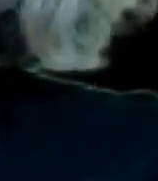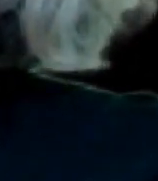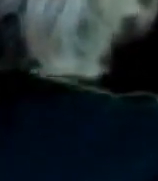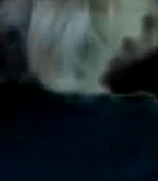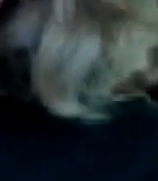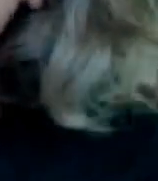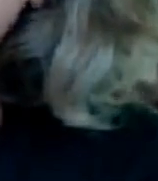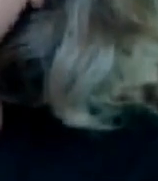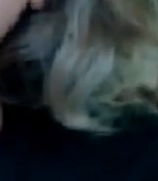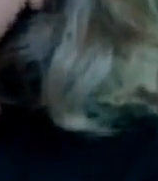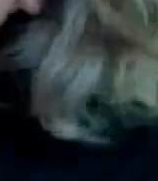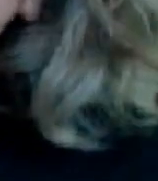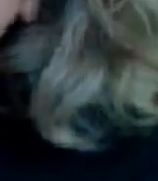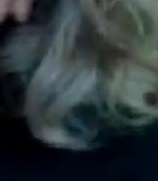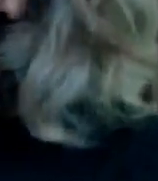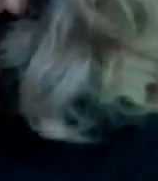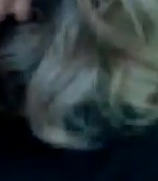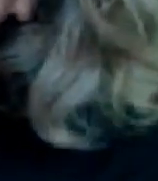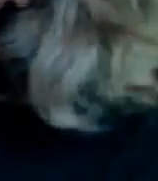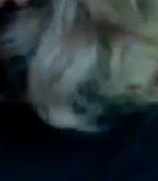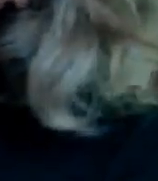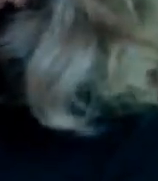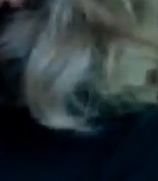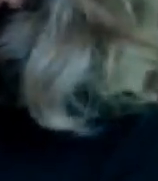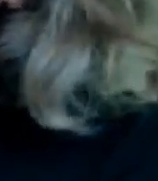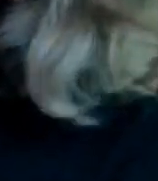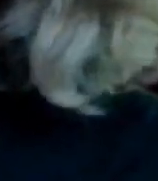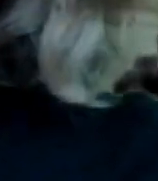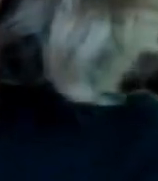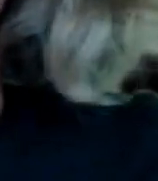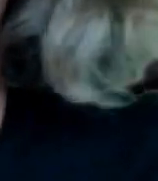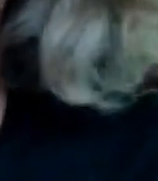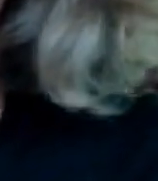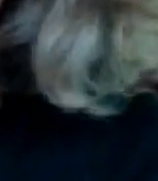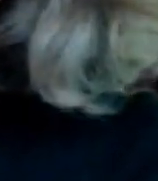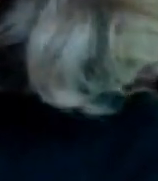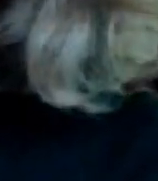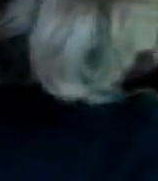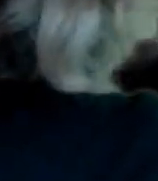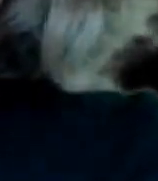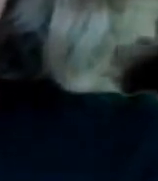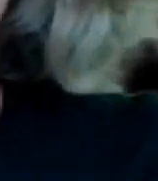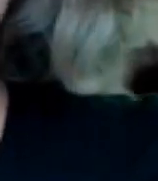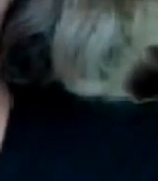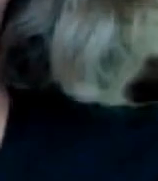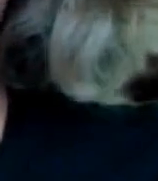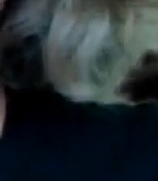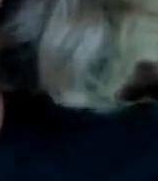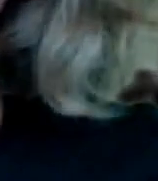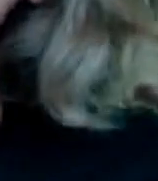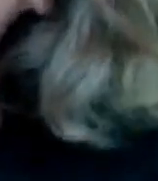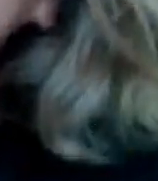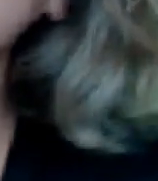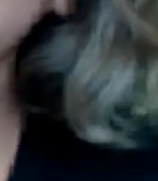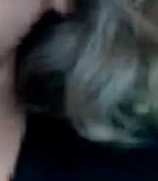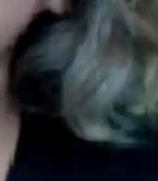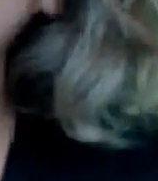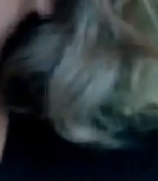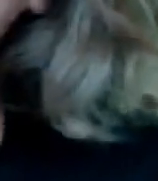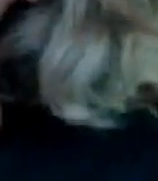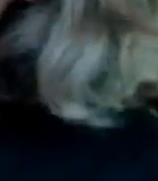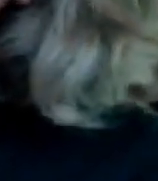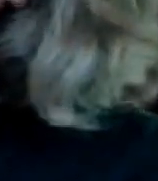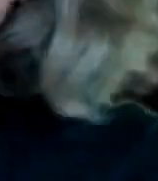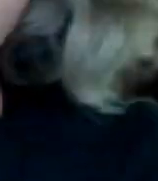De que yo puedo ver De este lado Lo que está pasando Con Con Con América Con Con los mexicanos Que están